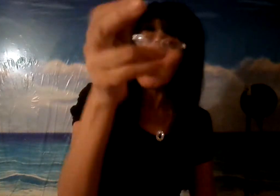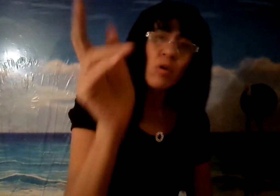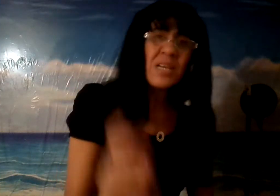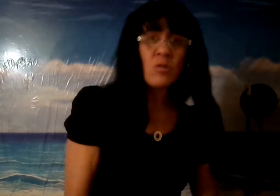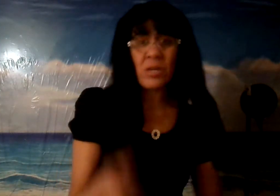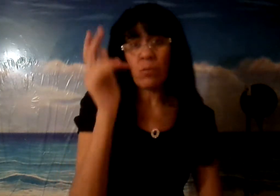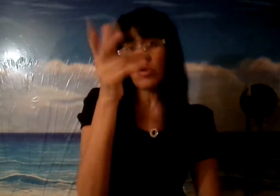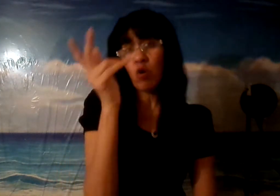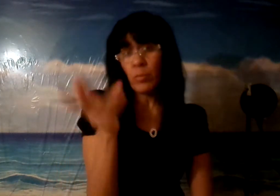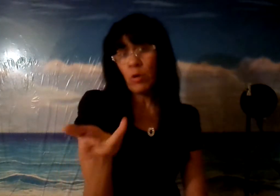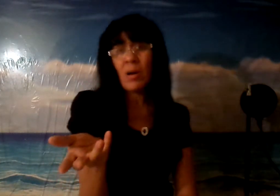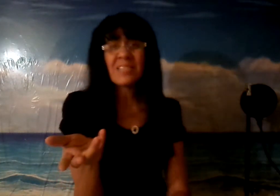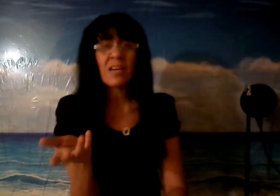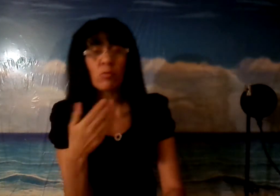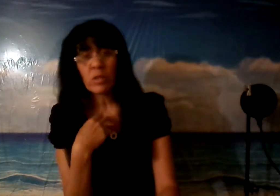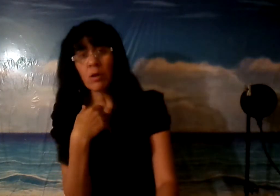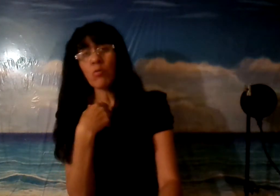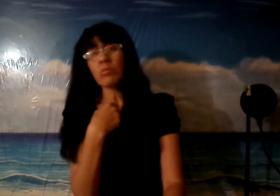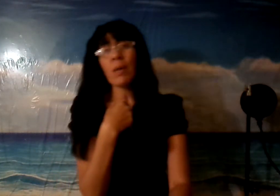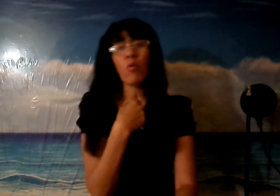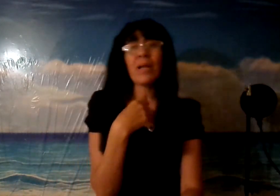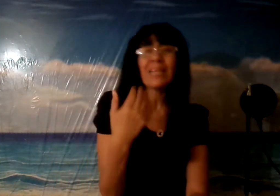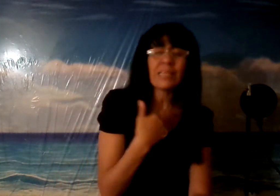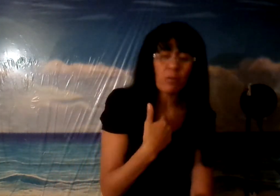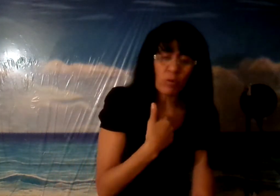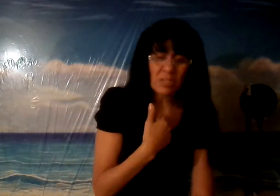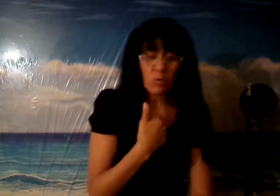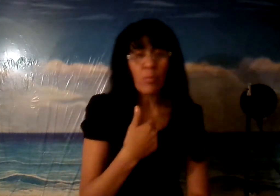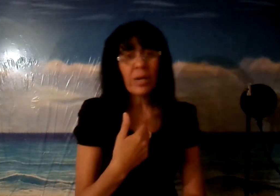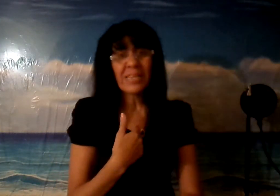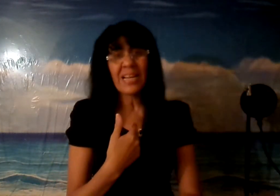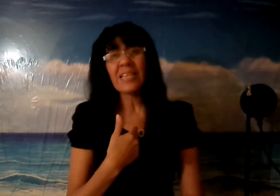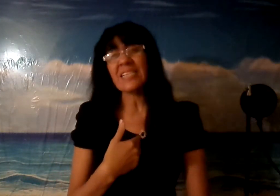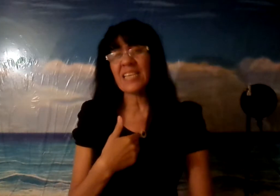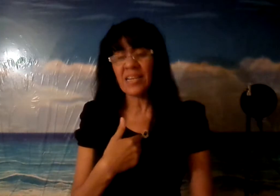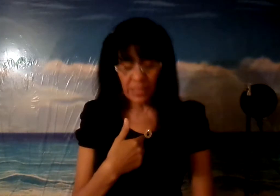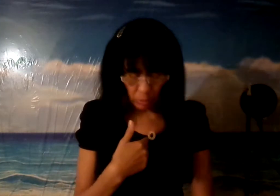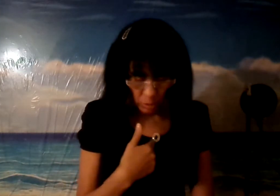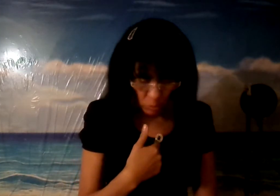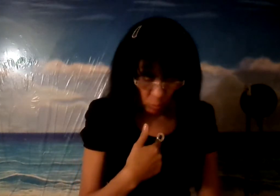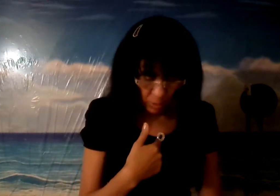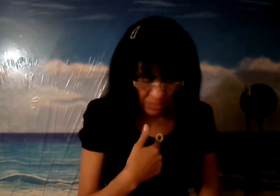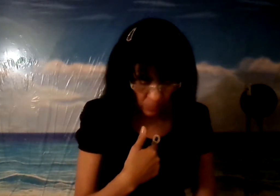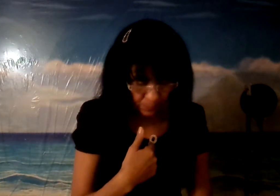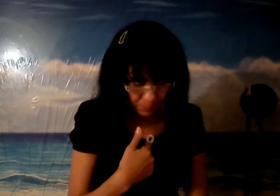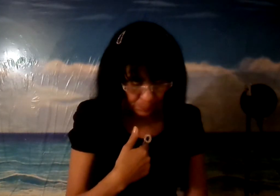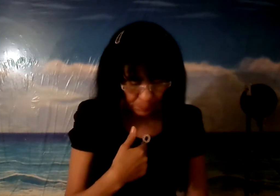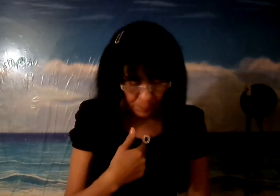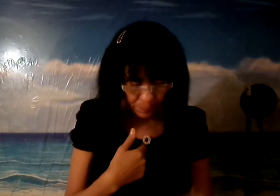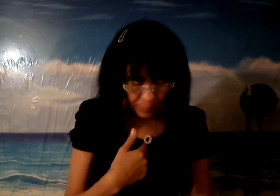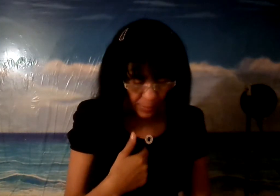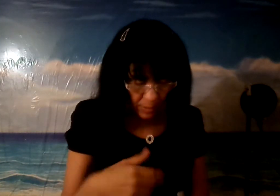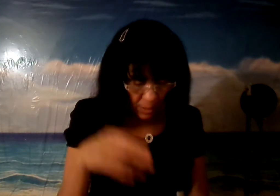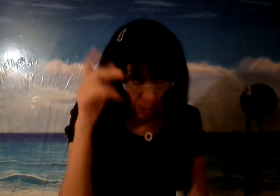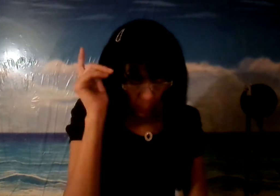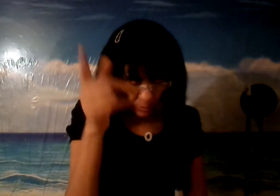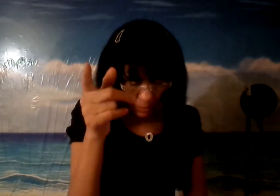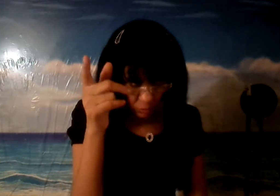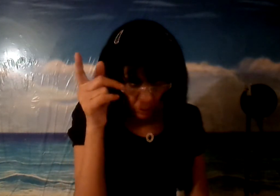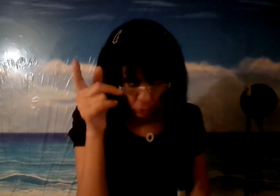corazón que muchos hombres lo hacen adulteran con una mujer en el corazón porque ya la desean dentro de su corazón por tanto si tu